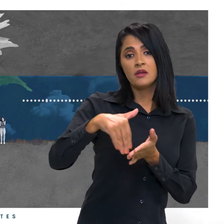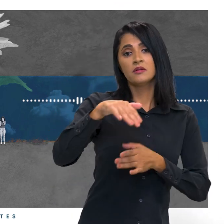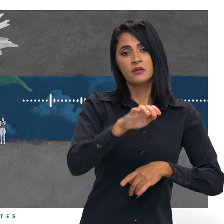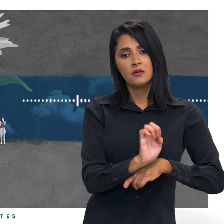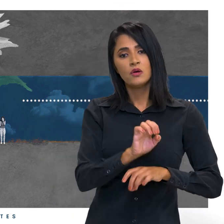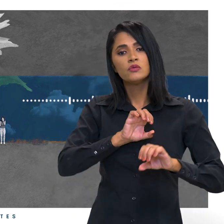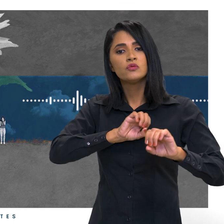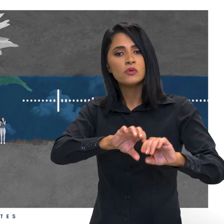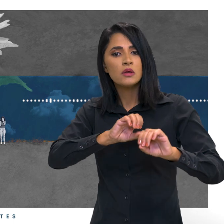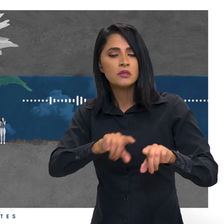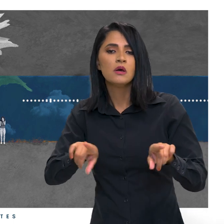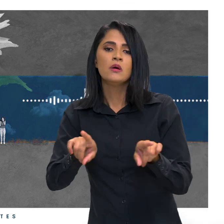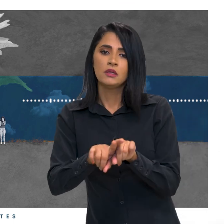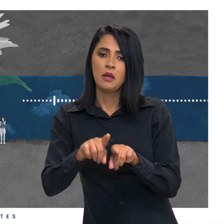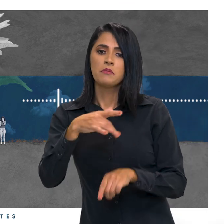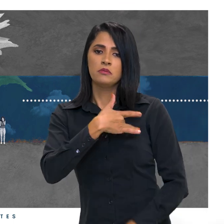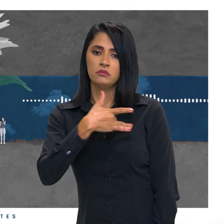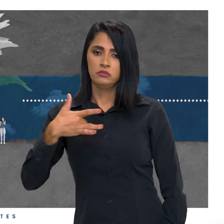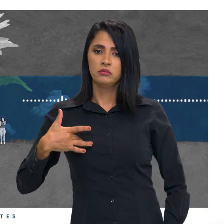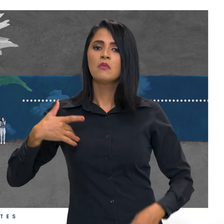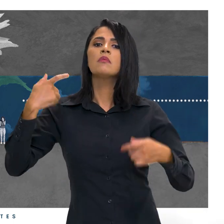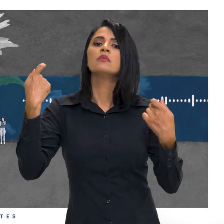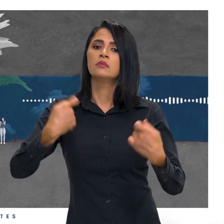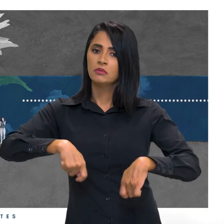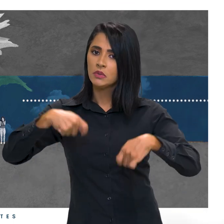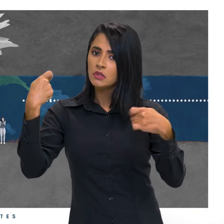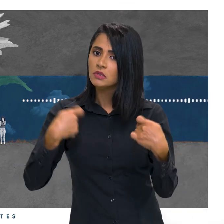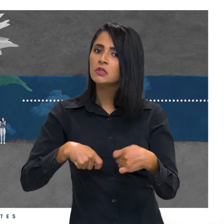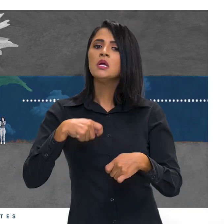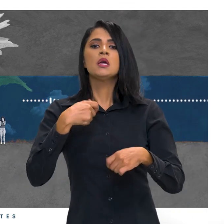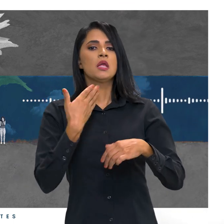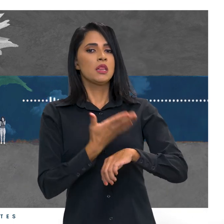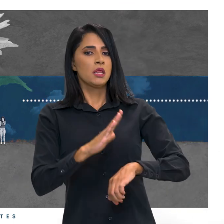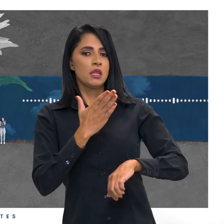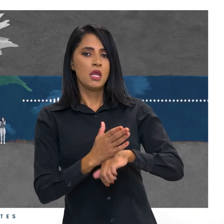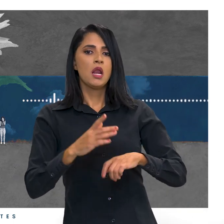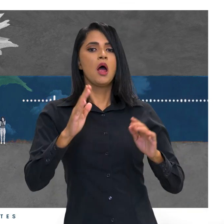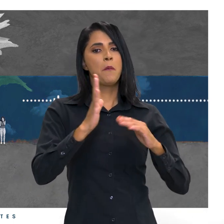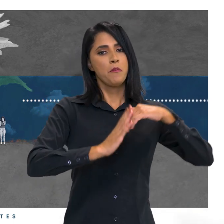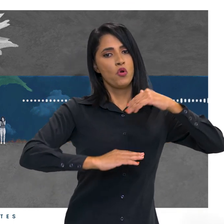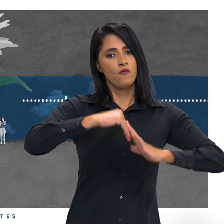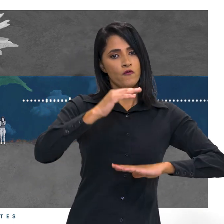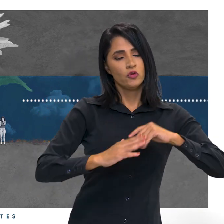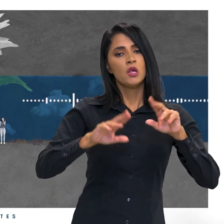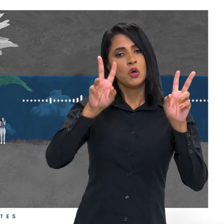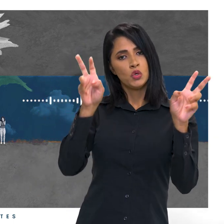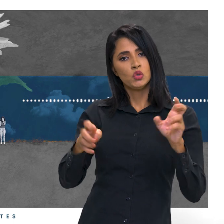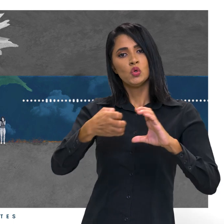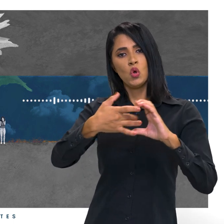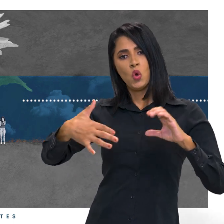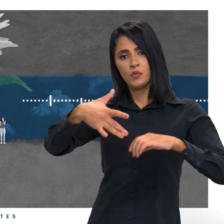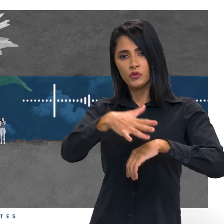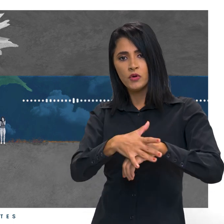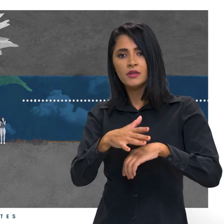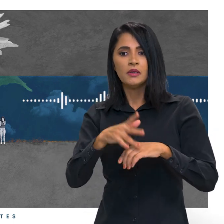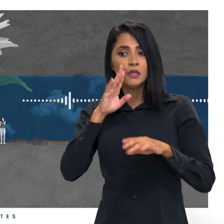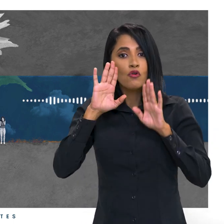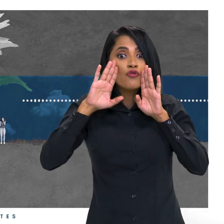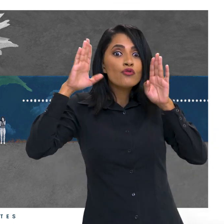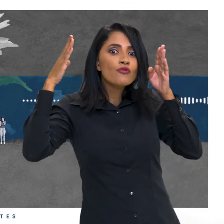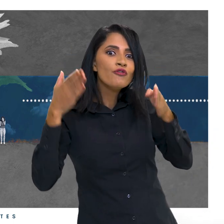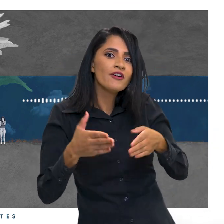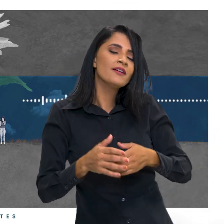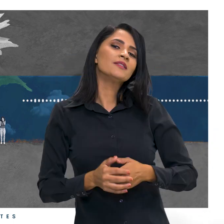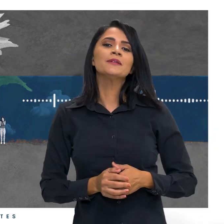Educação como de Saúde devem capacitar os profissionais sobre doenças raras. Então, eu estou focada nisso.